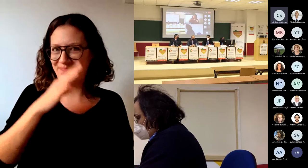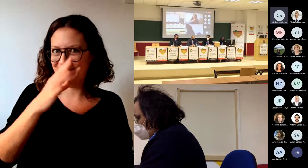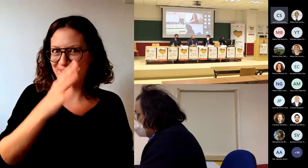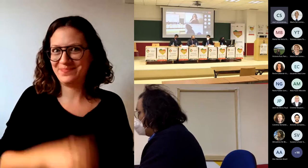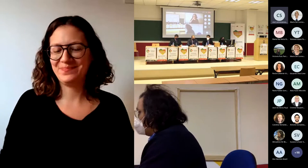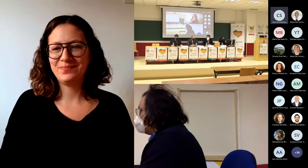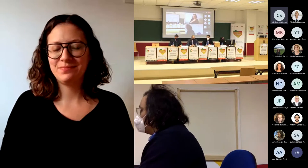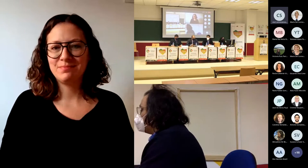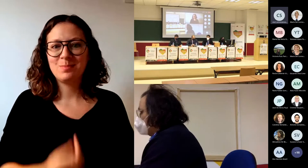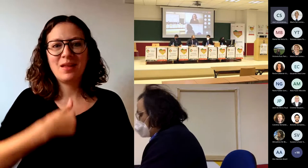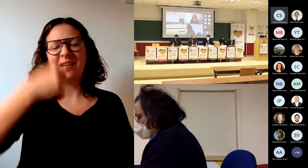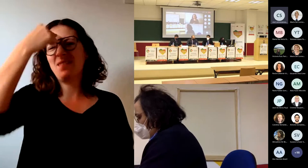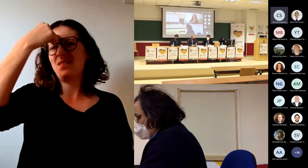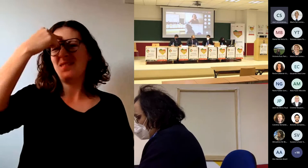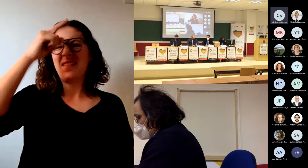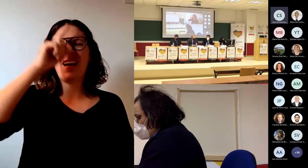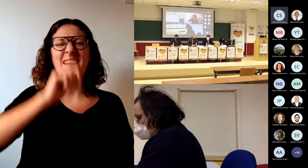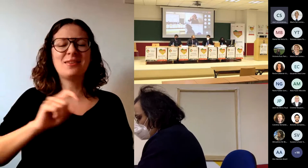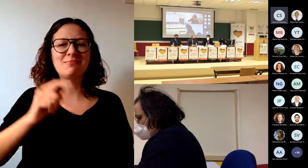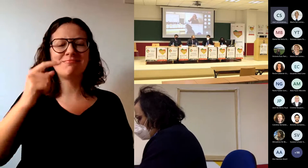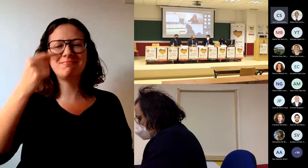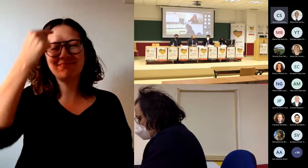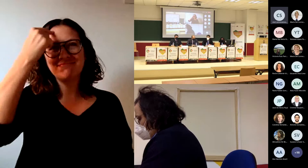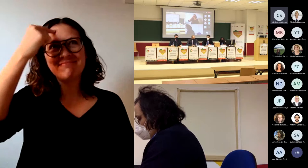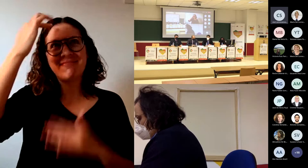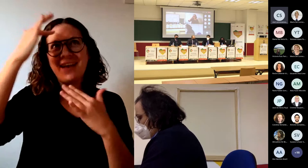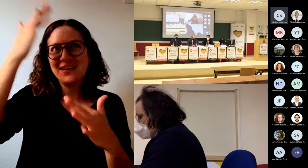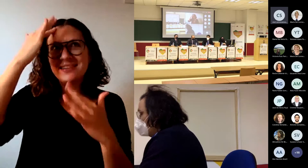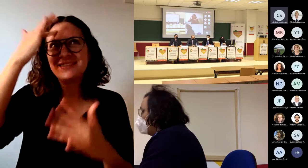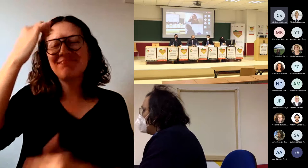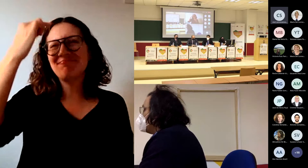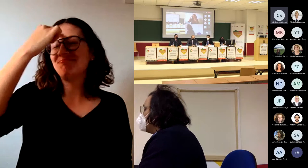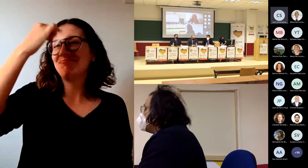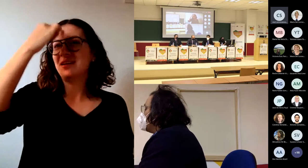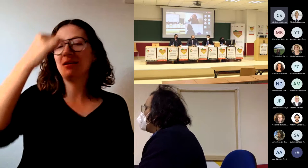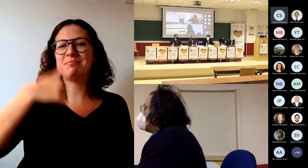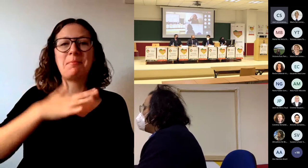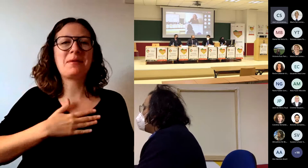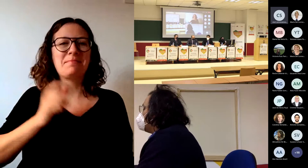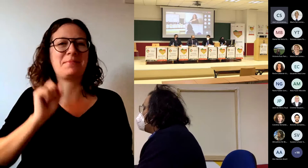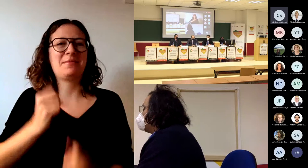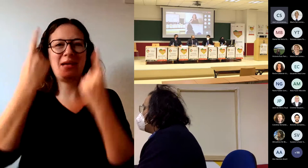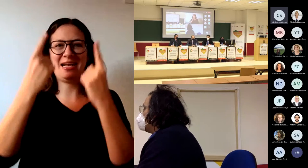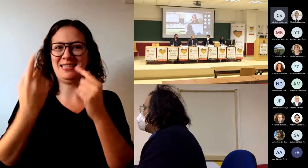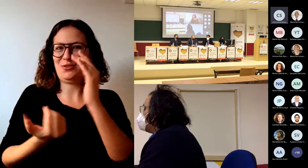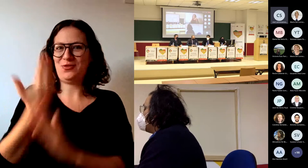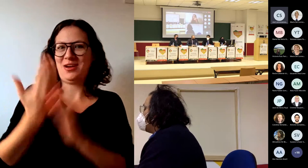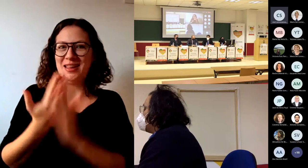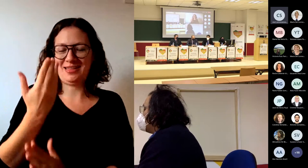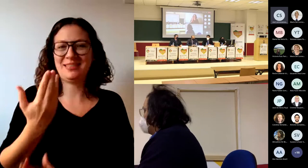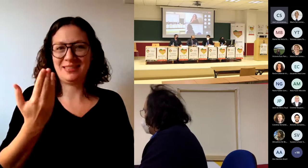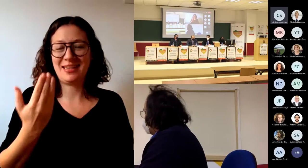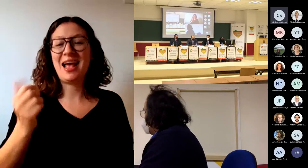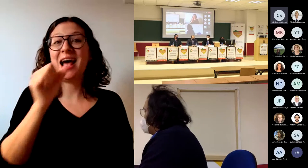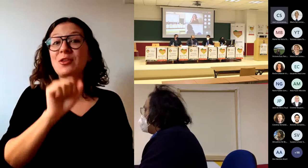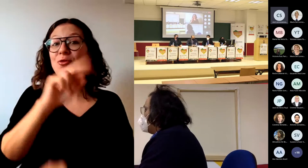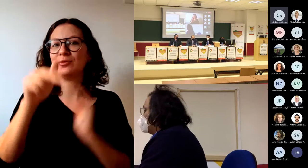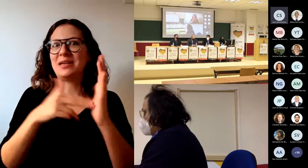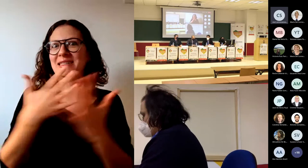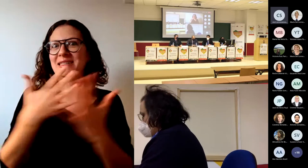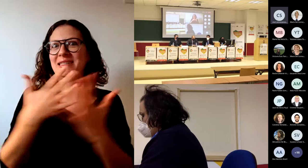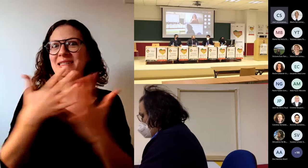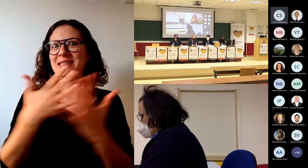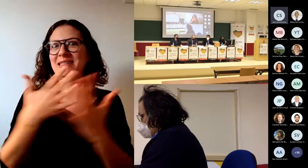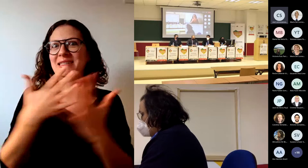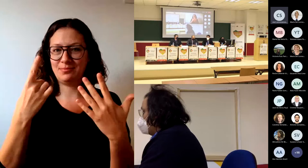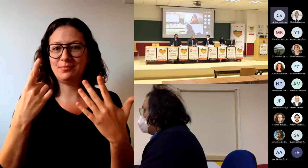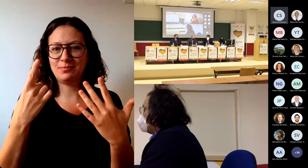ilusión y añoranza mis primeras jornadas de innovación docente a las que asistí como ponente en la tercera edición de las mismas en el año 2016. Quiero destacar